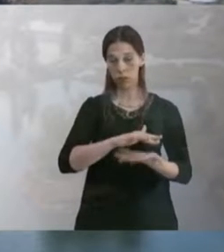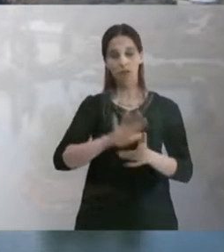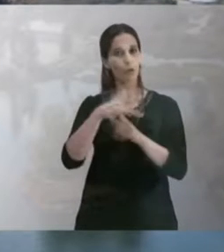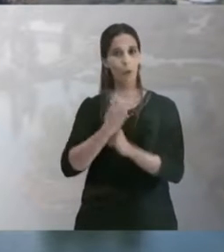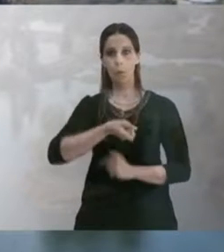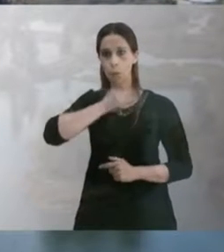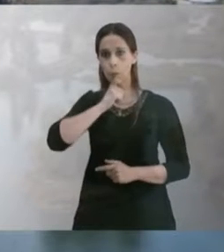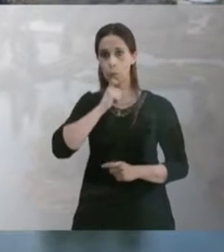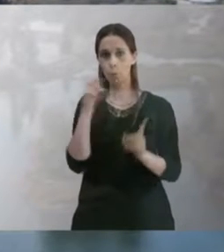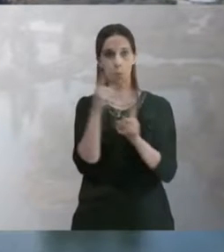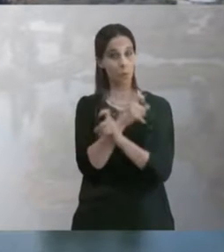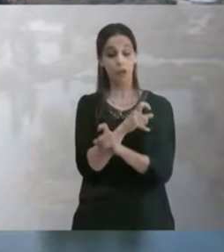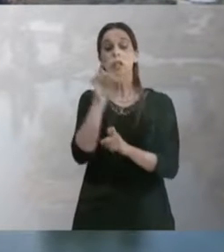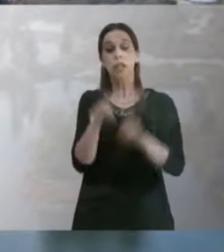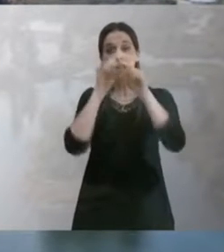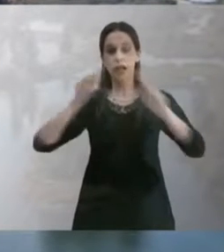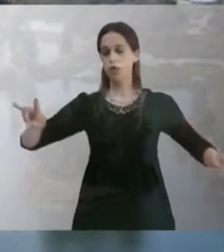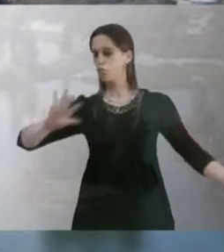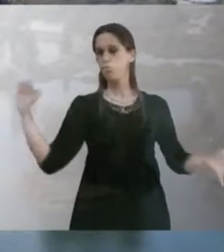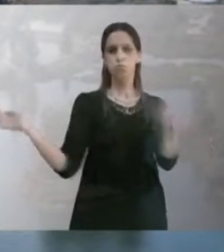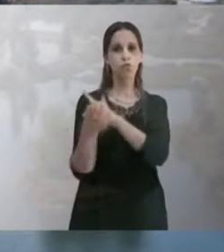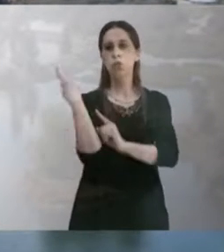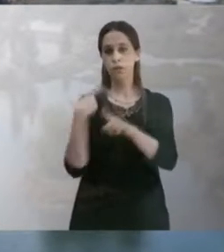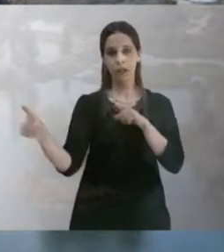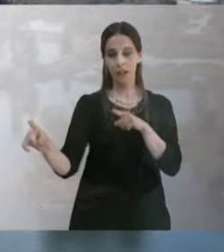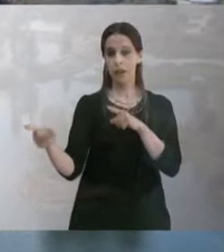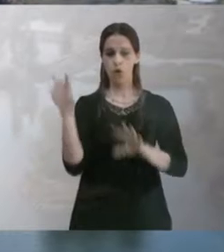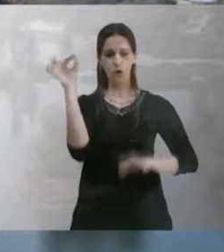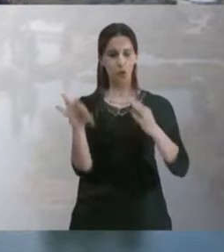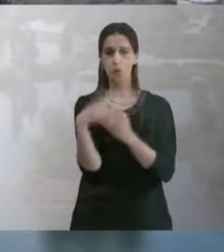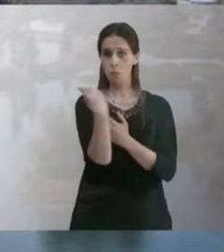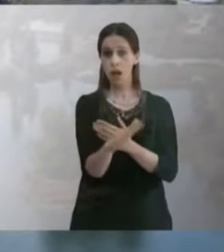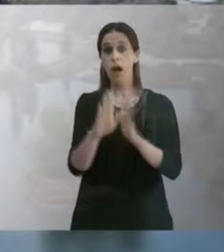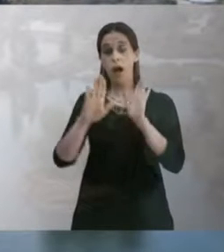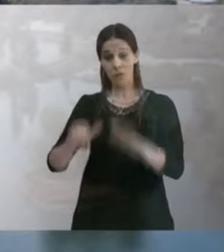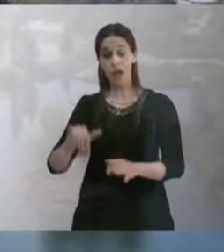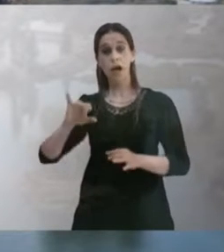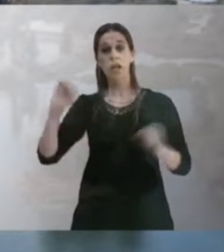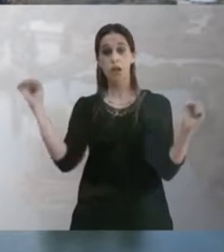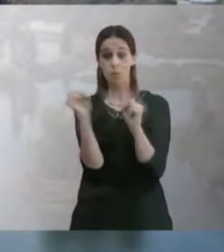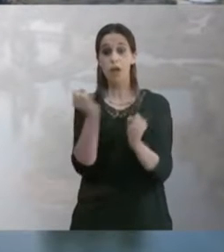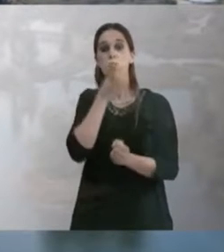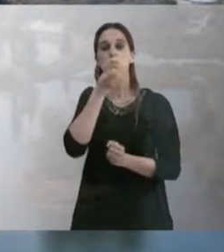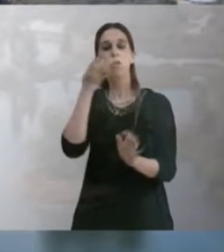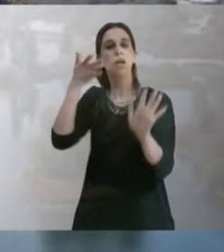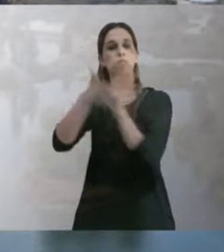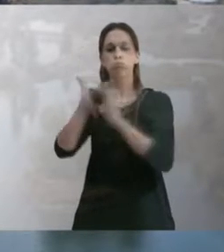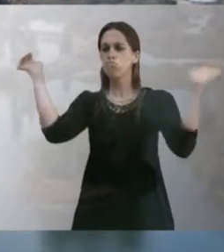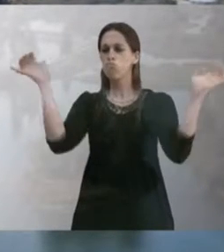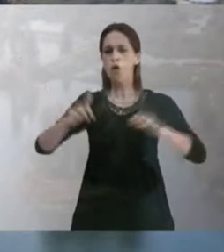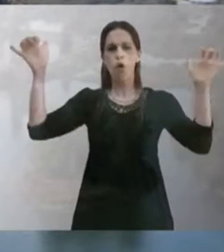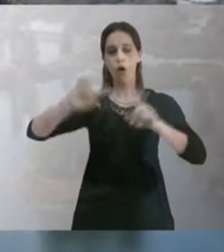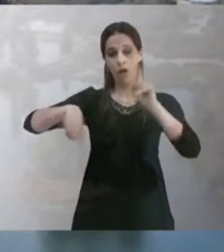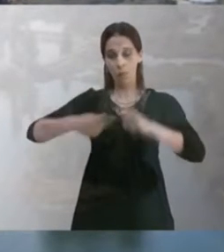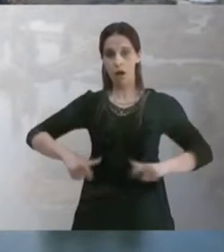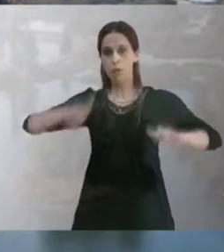muy bajos... ...una situación muy difícil... ...este año es muy diferente... ...tuvimos un mal otoño... ...pero el invierno y la primavera trajeron